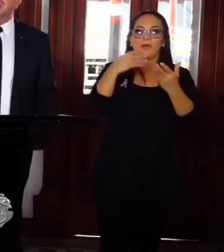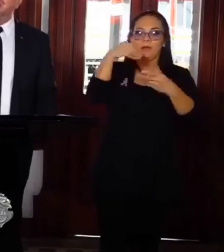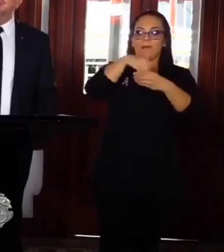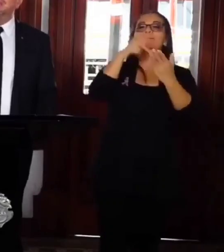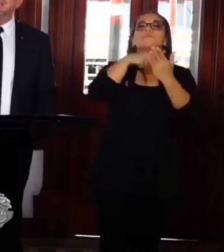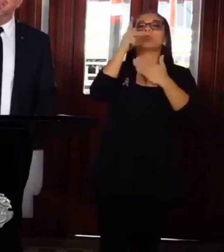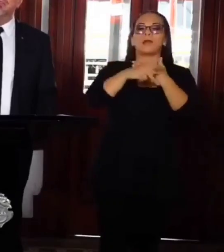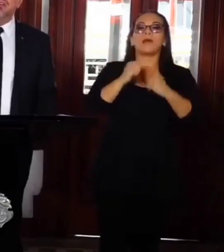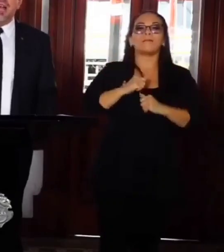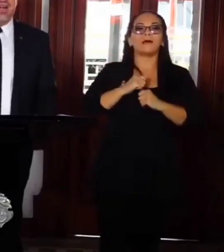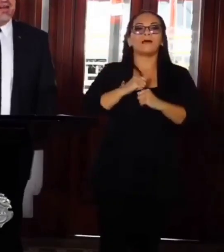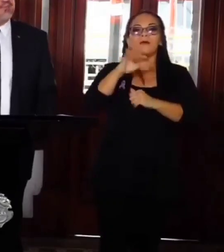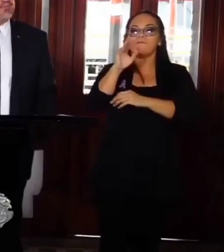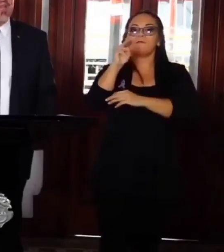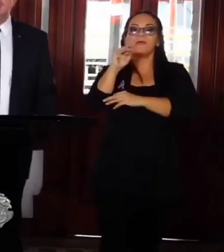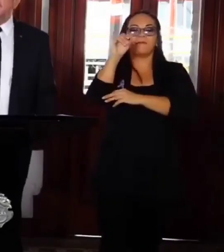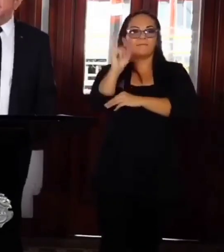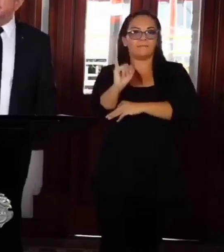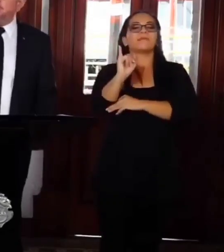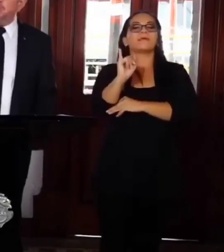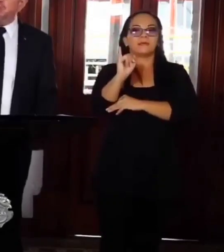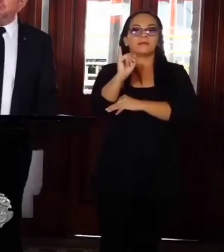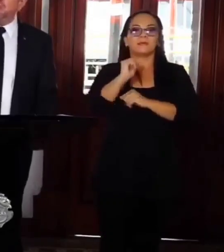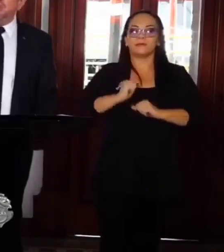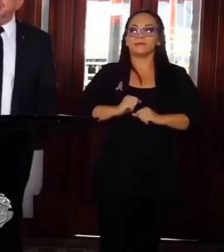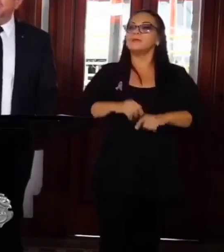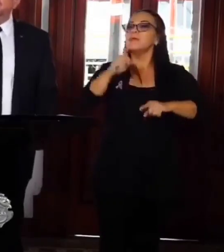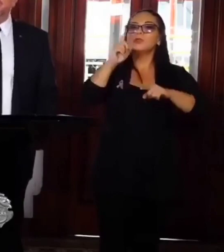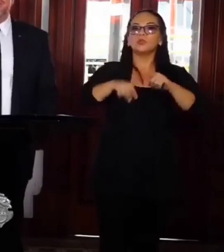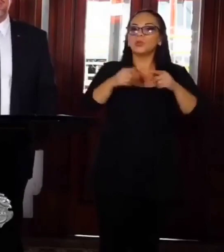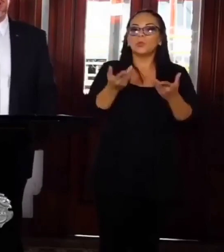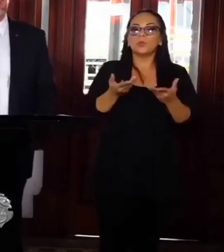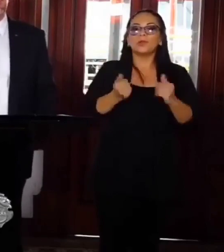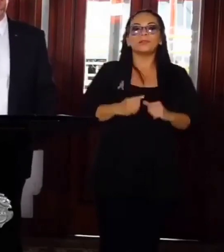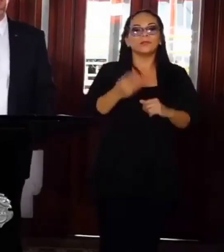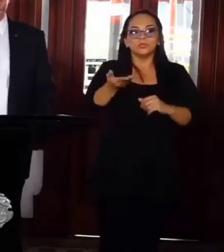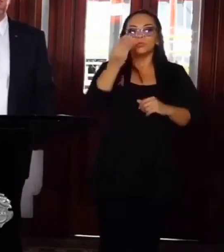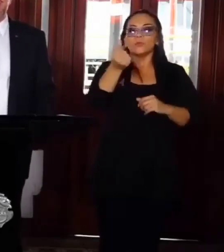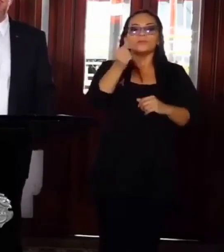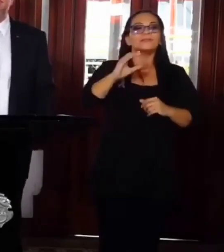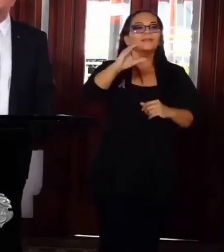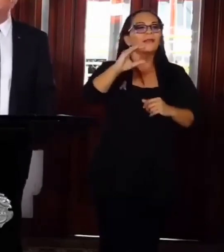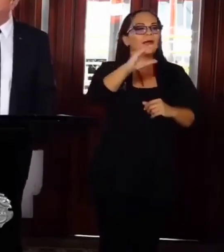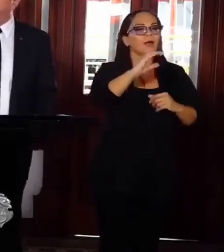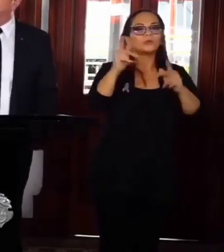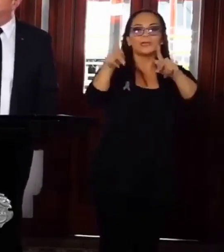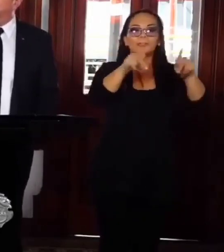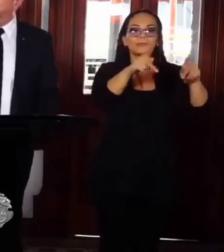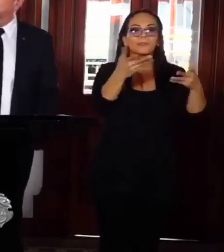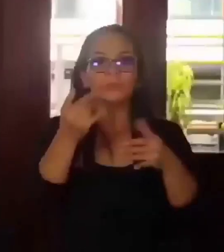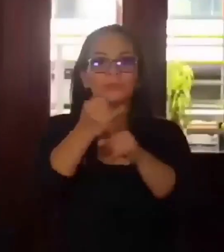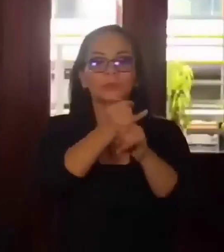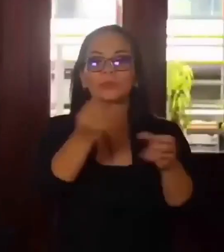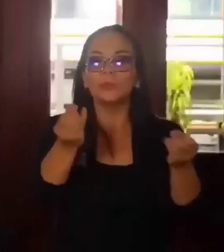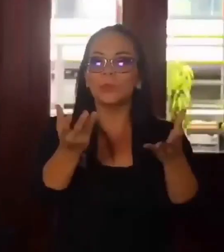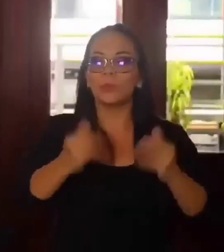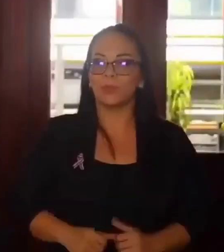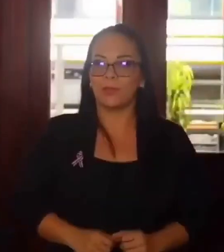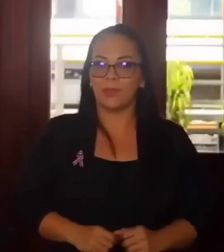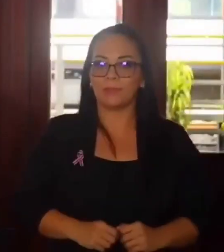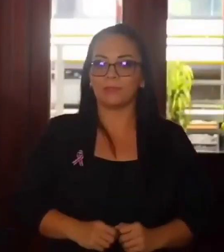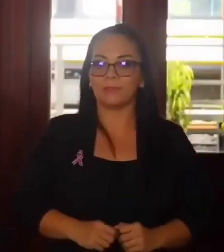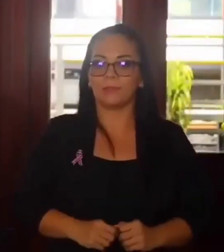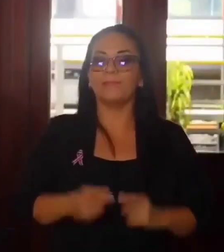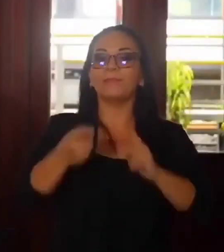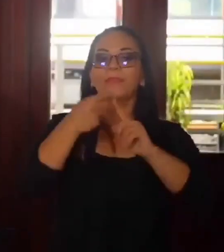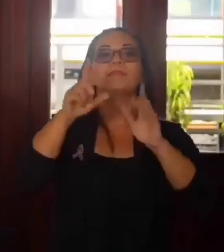Monetario Internacional, que no puede subirle los sueldos a los empleados públicos, producto de